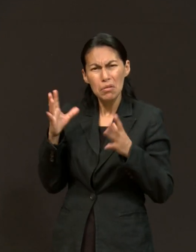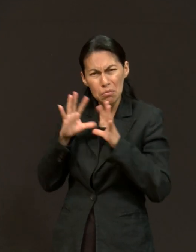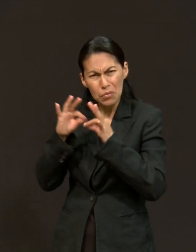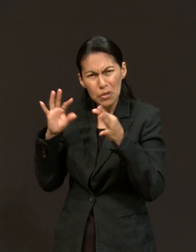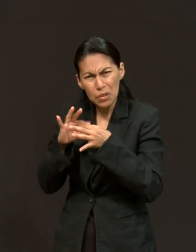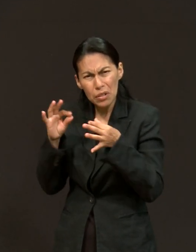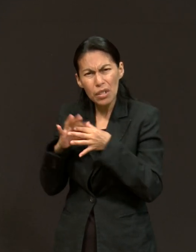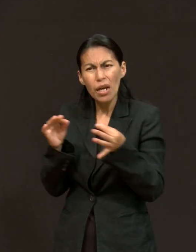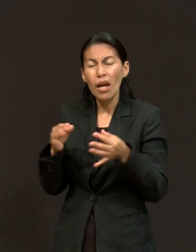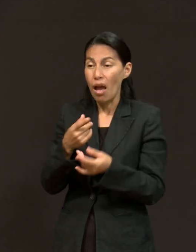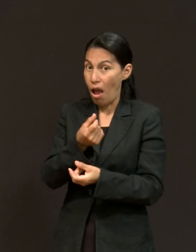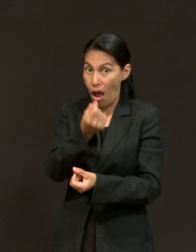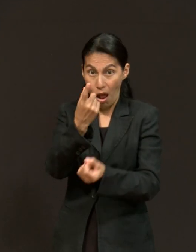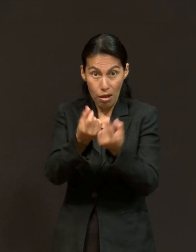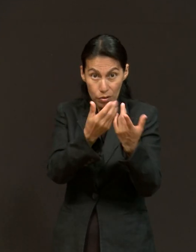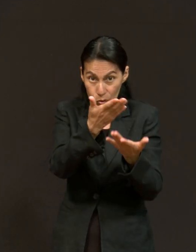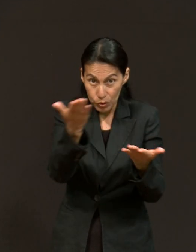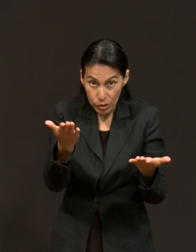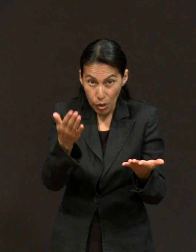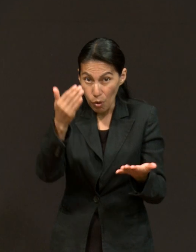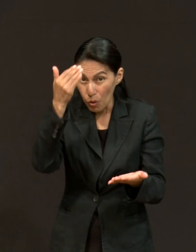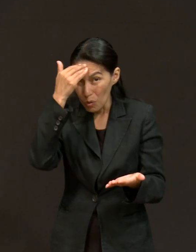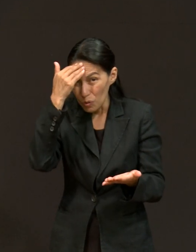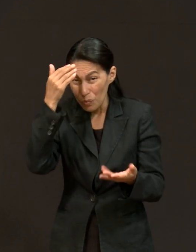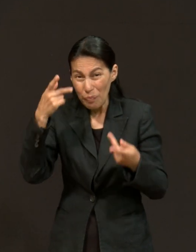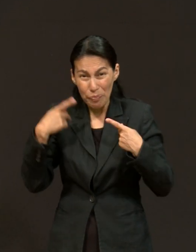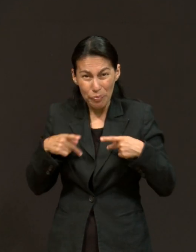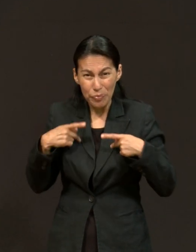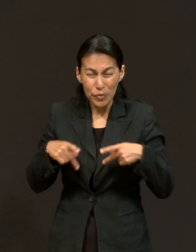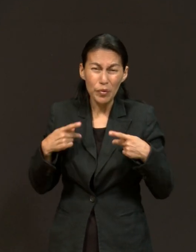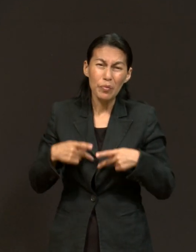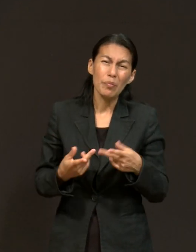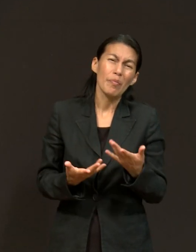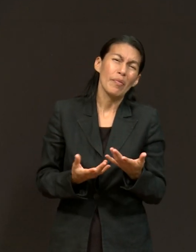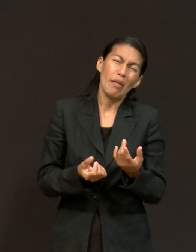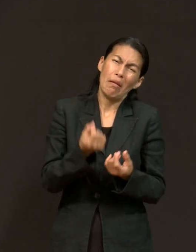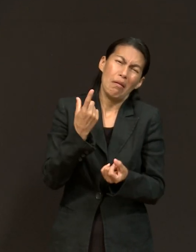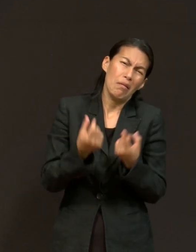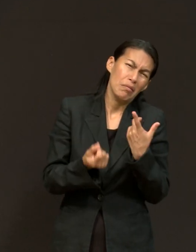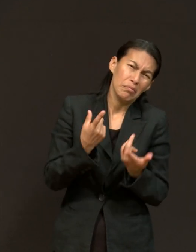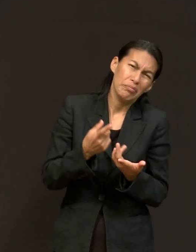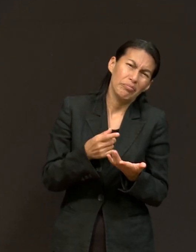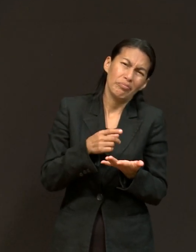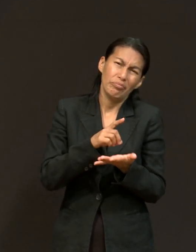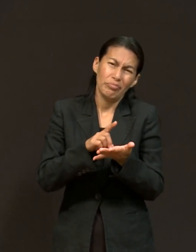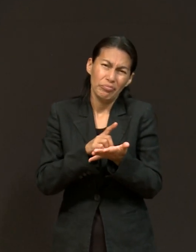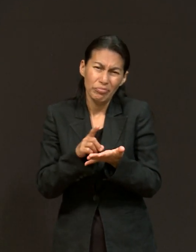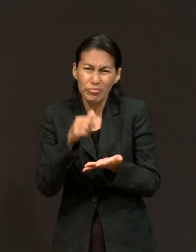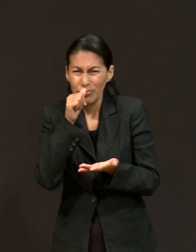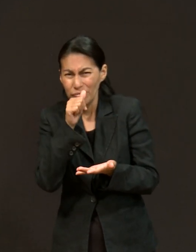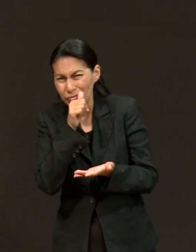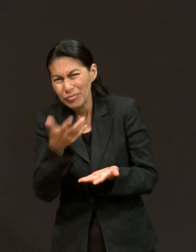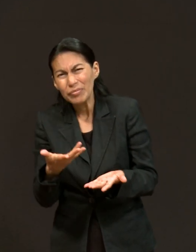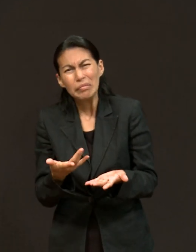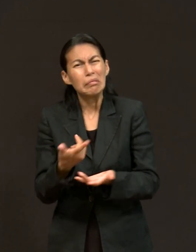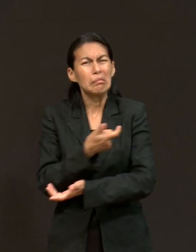alguien con adicción, invítale a este taller que está haciendo Alejandro